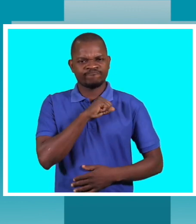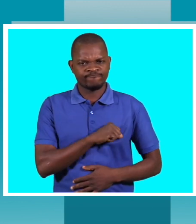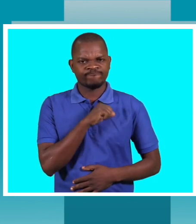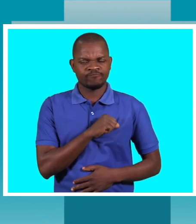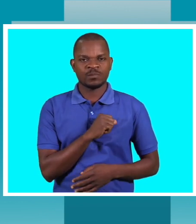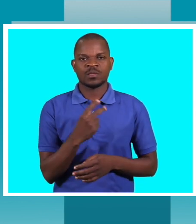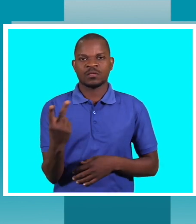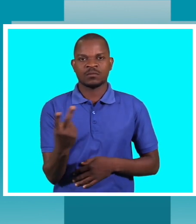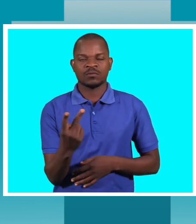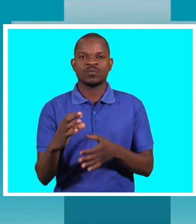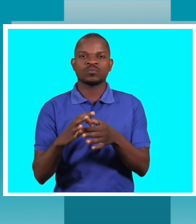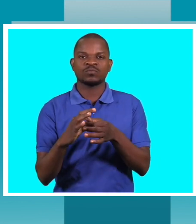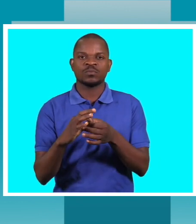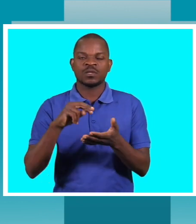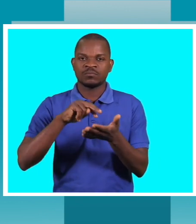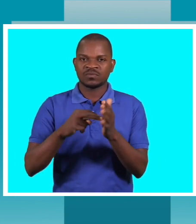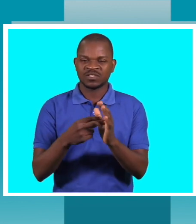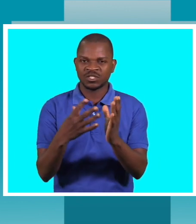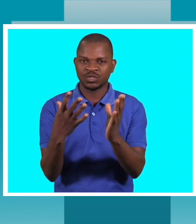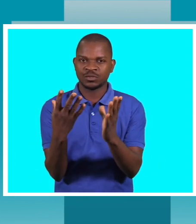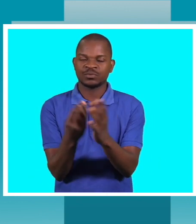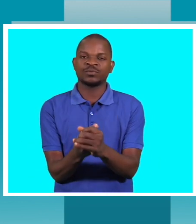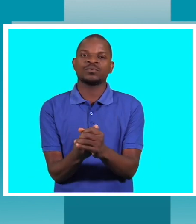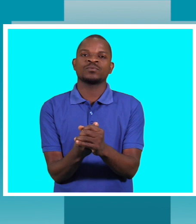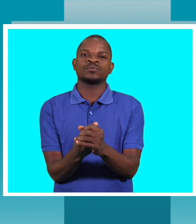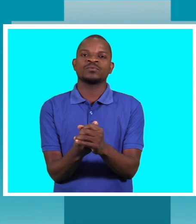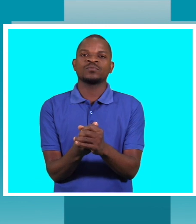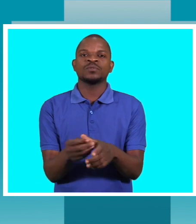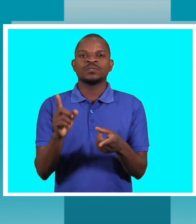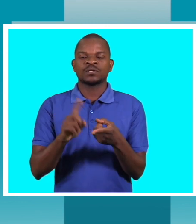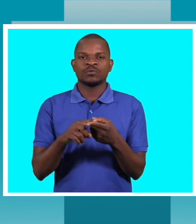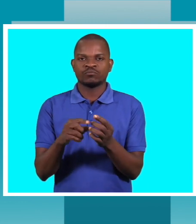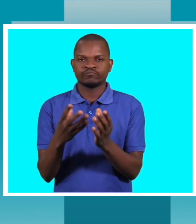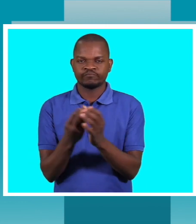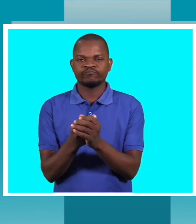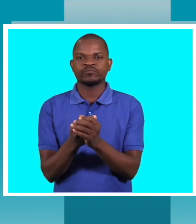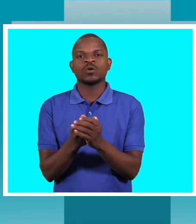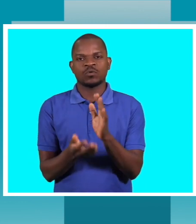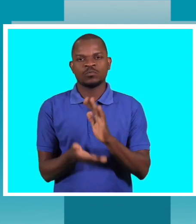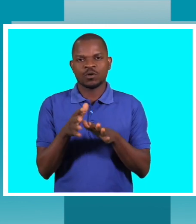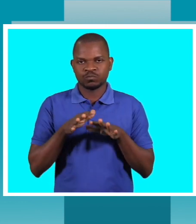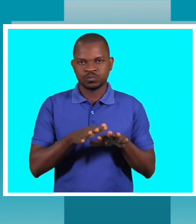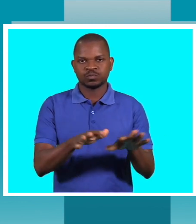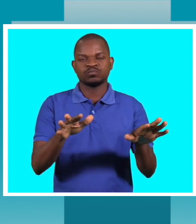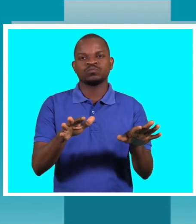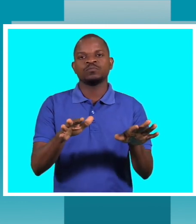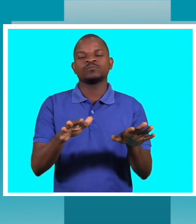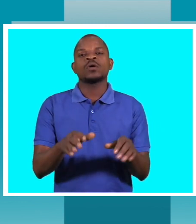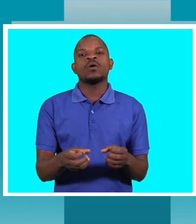coordenado, haja planificação conjunta e levar isto até a base. Mesmo, para terminar o cantor,